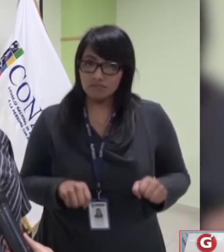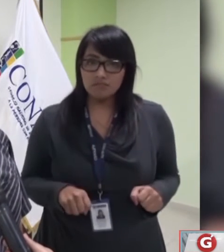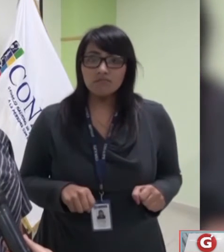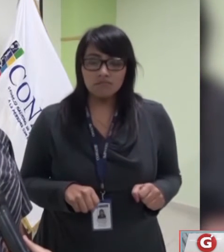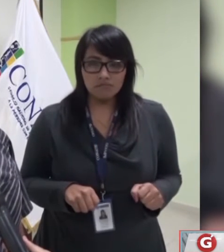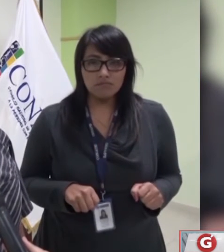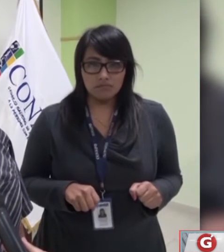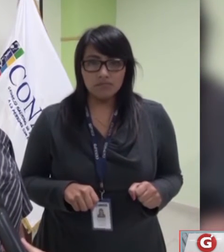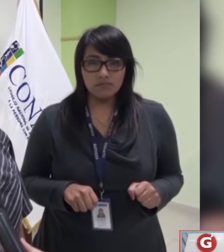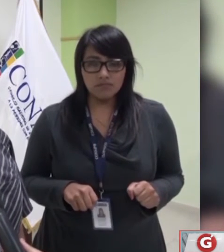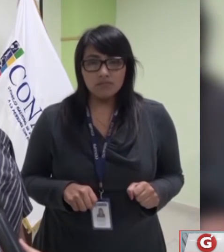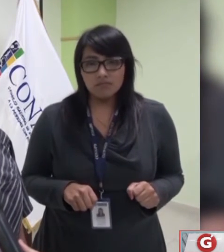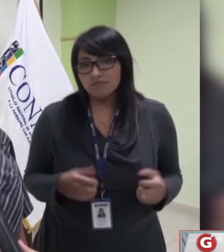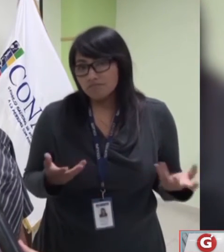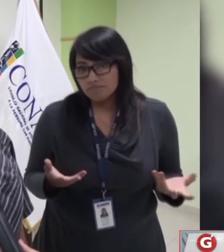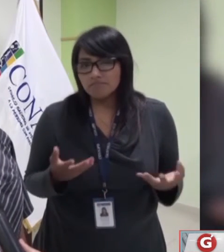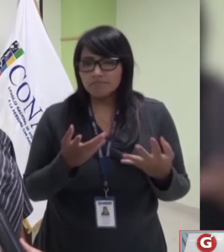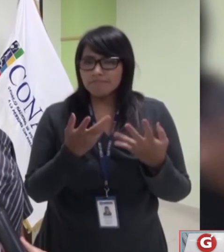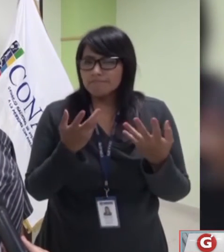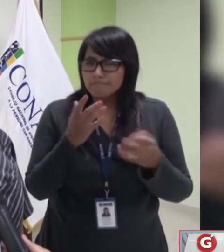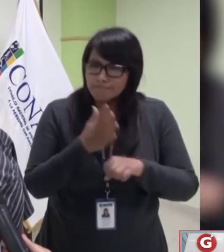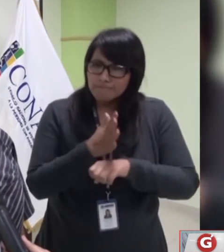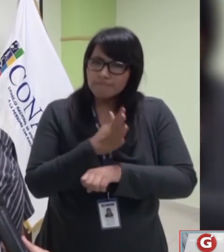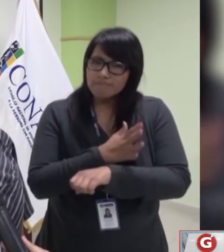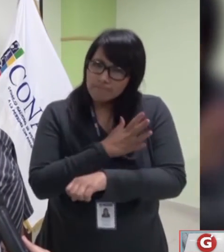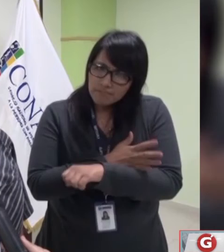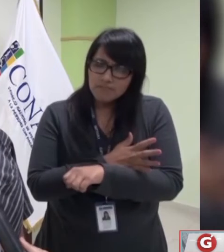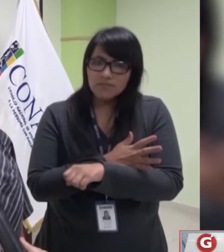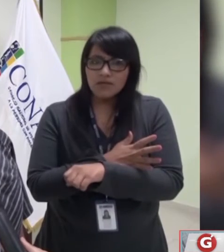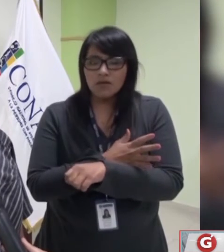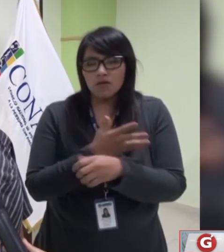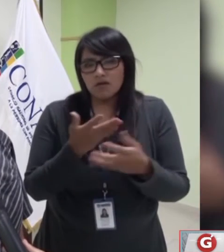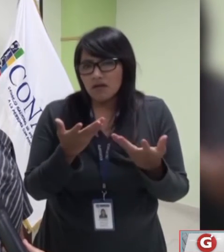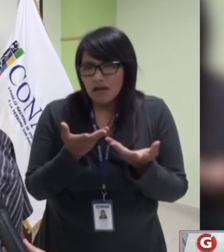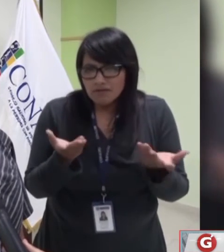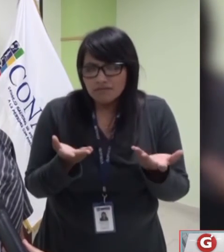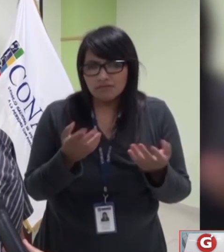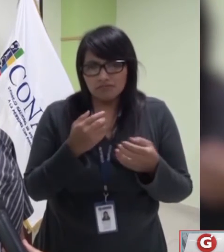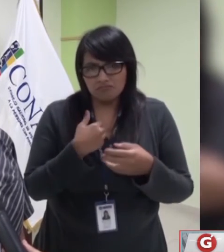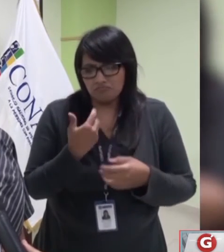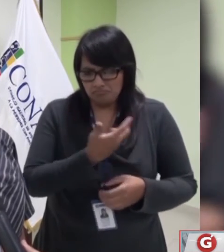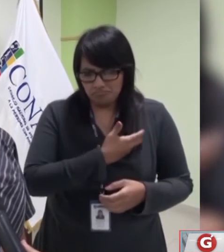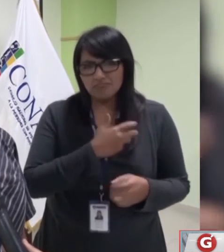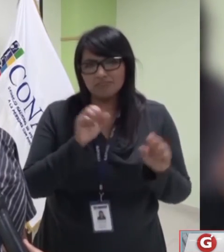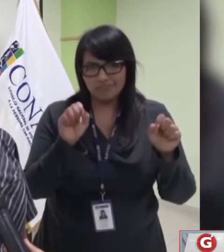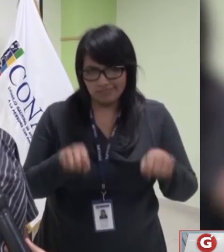desenvolviéndose en los distintos campos productivos de la vida.